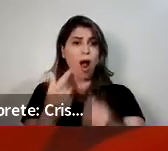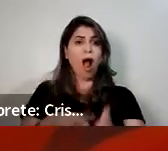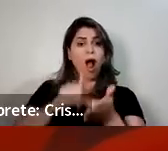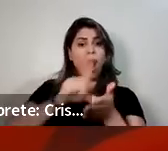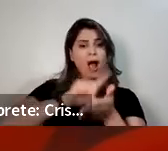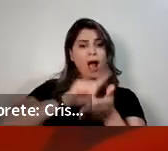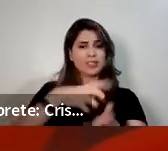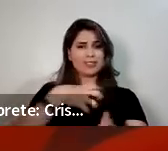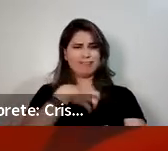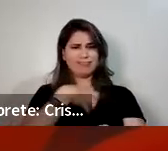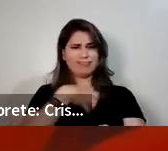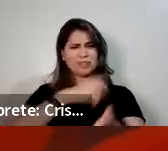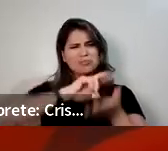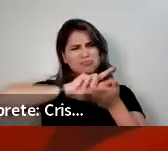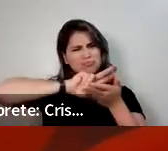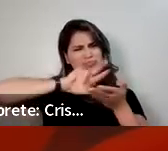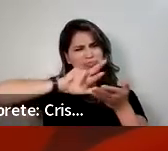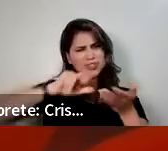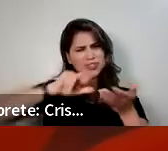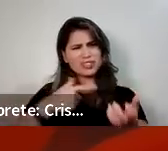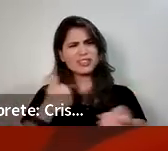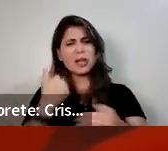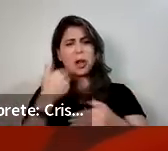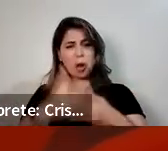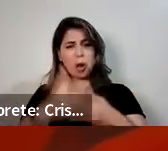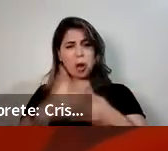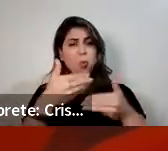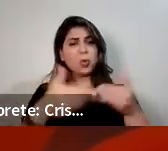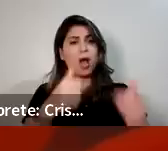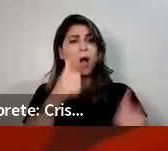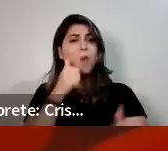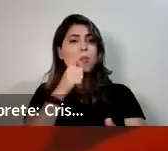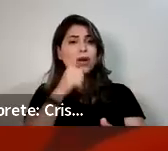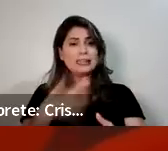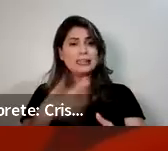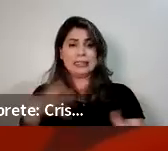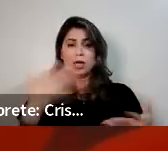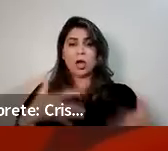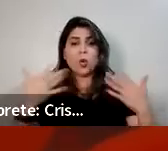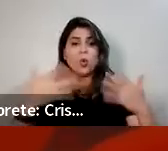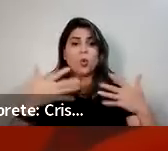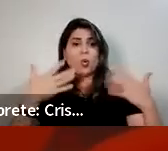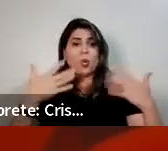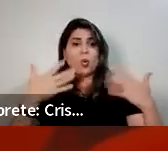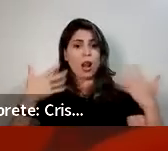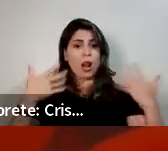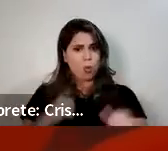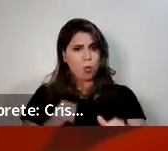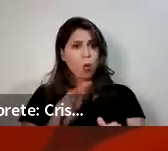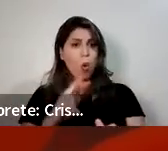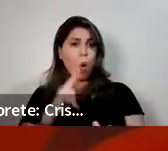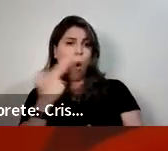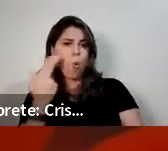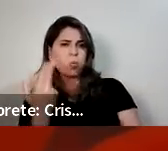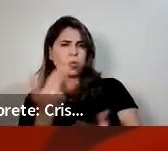pré, e o primeiro ano de pós-menopausa. geral, é durante essa fase que